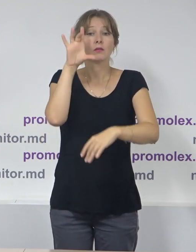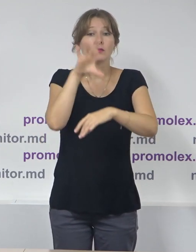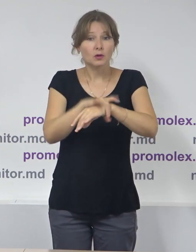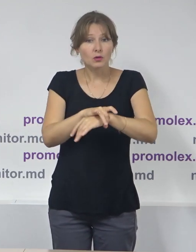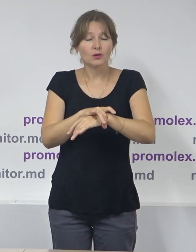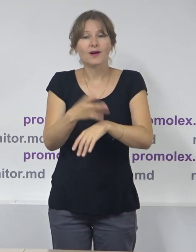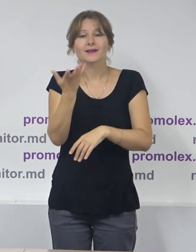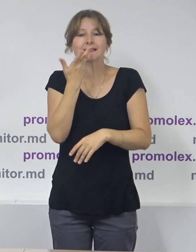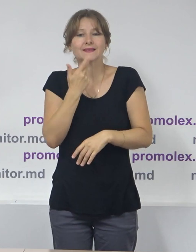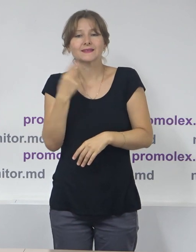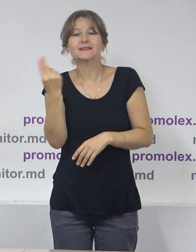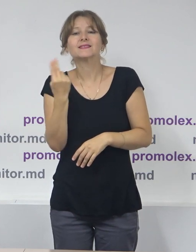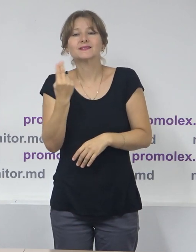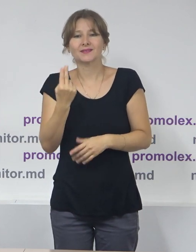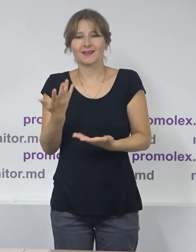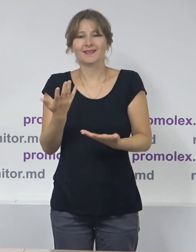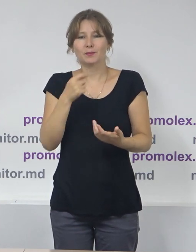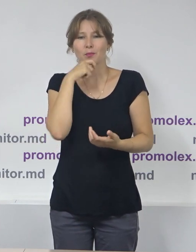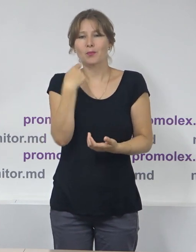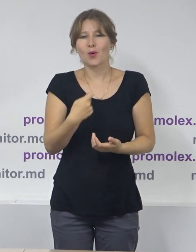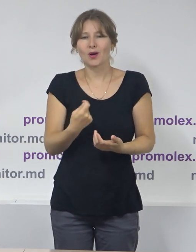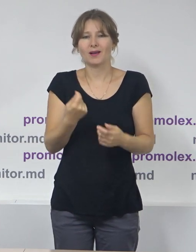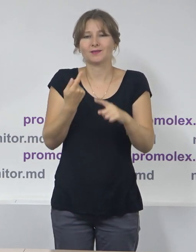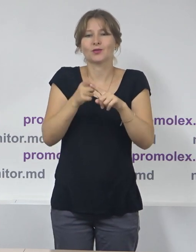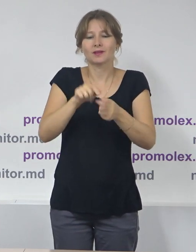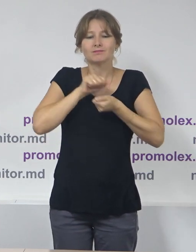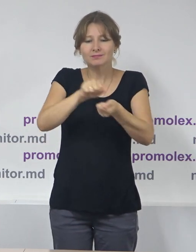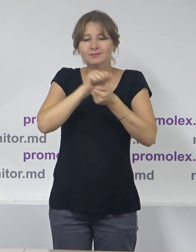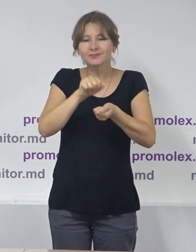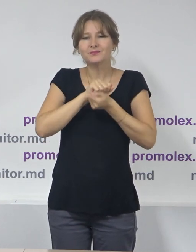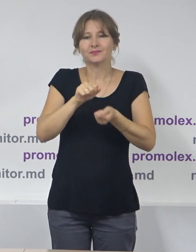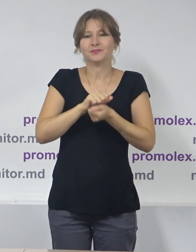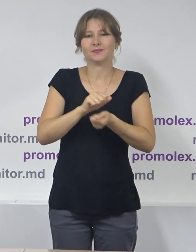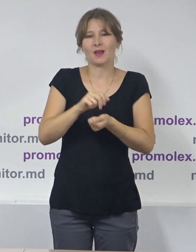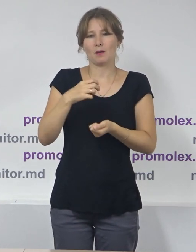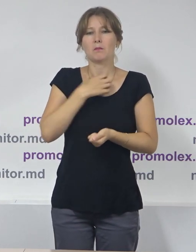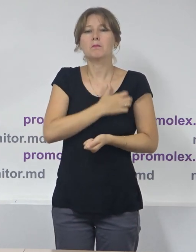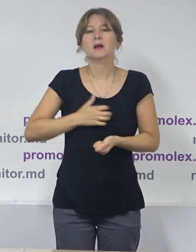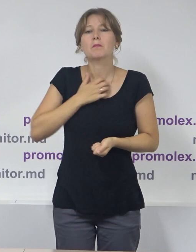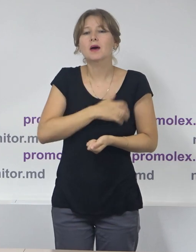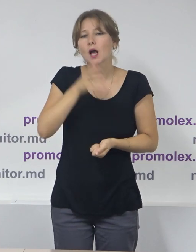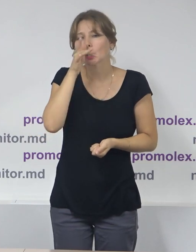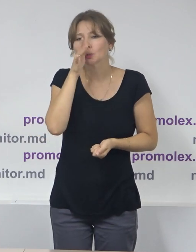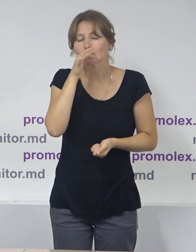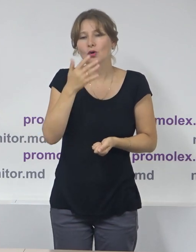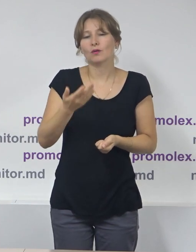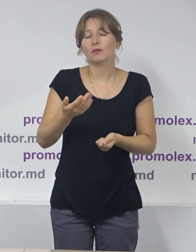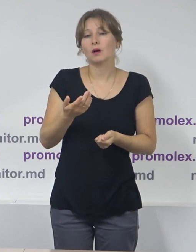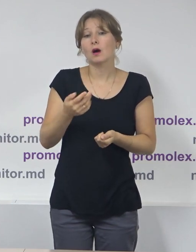coloristica sau paleta de culori utilizată în aceste materiale realizate de către Primărie municipiului Chișinău